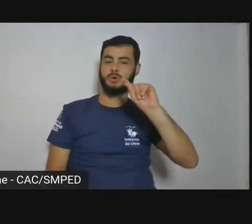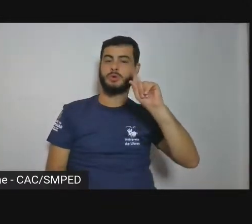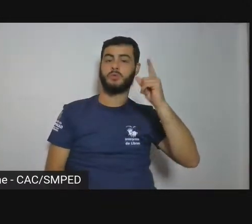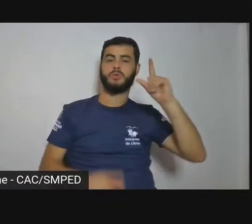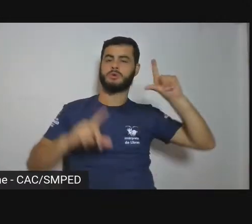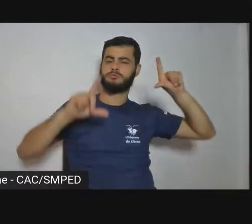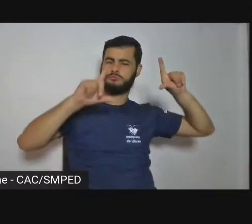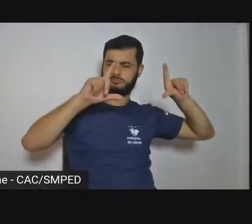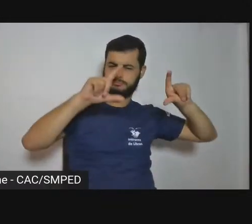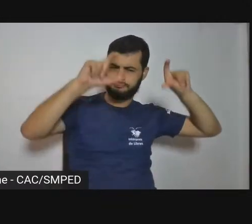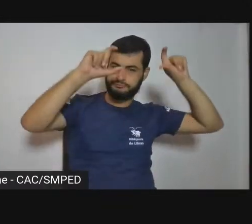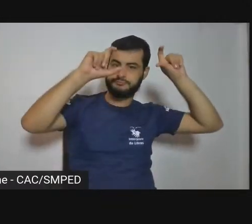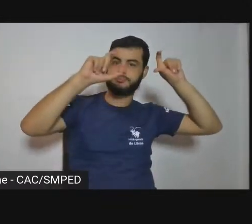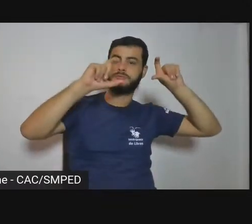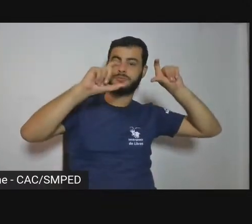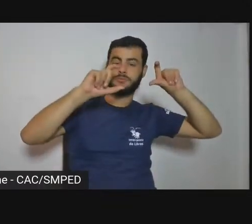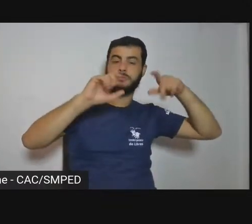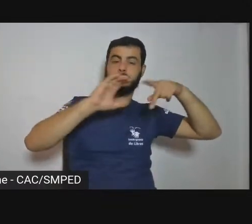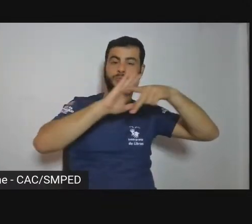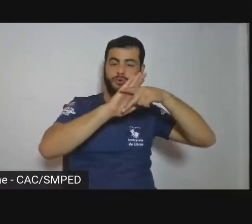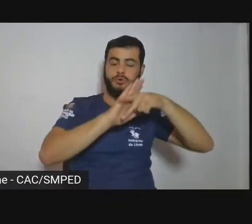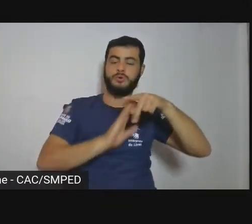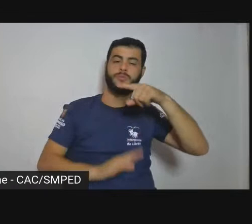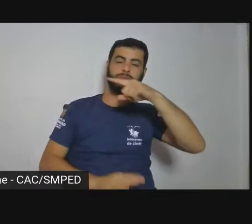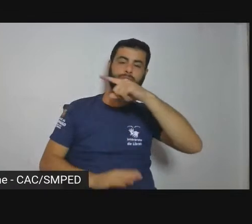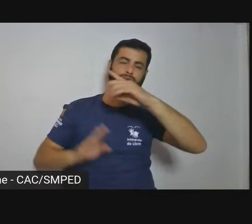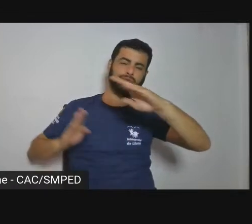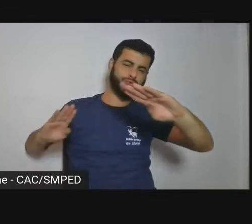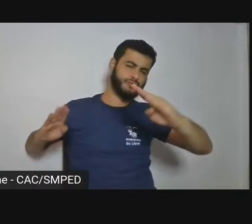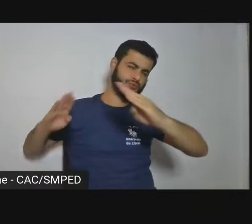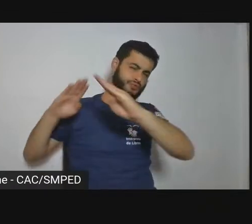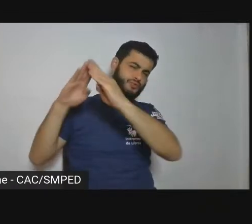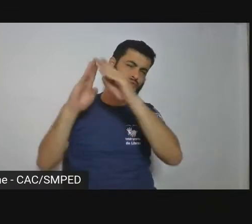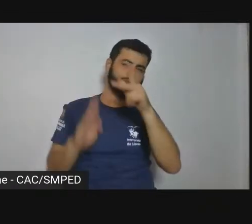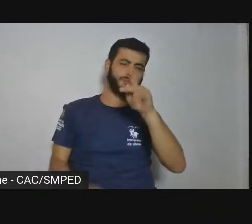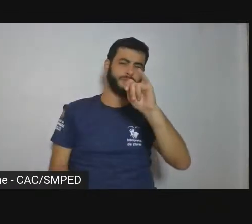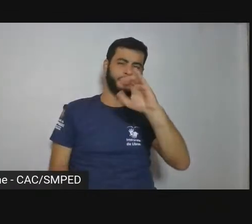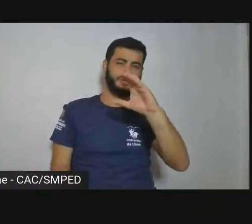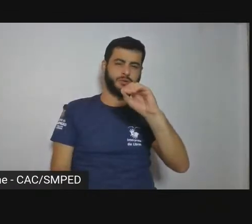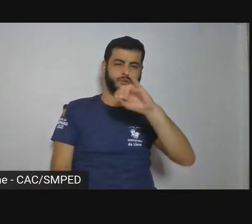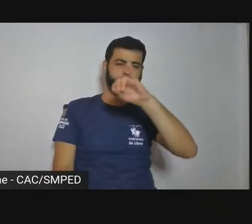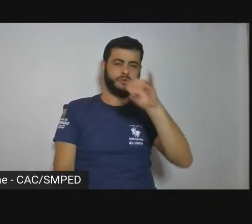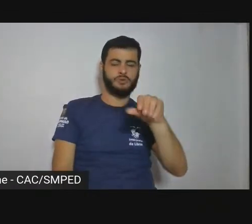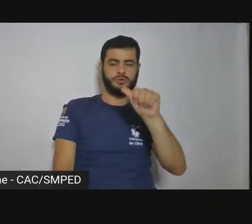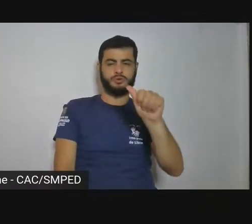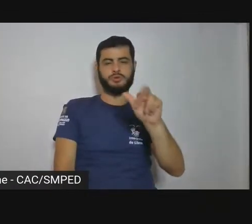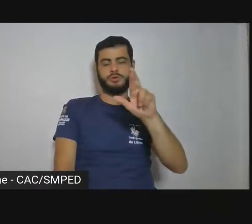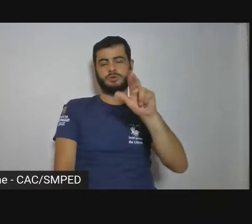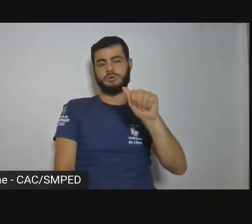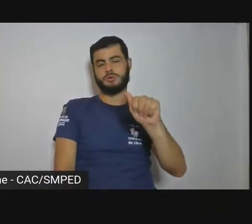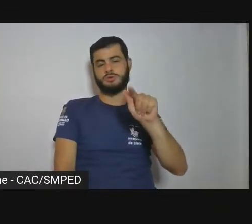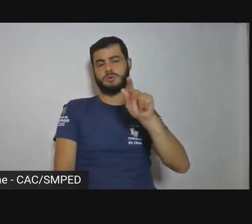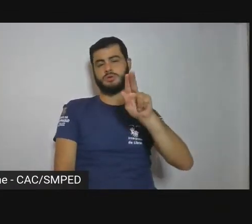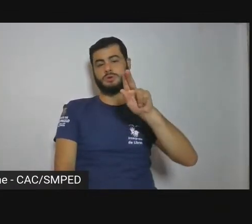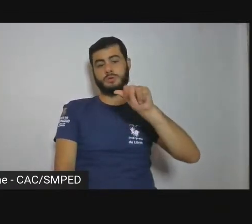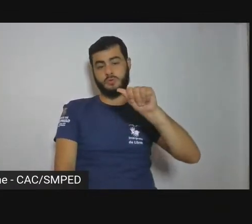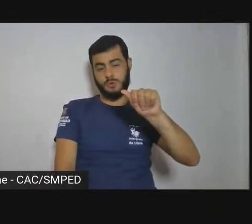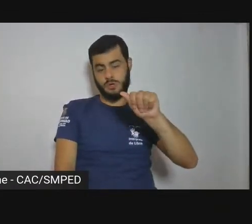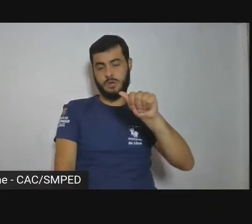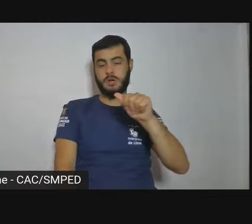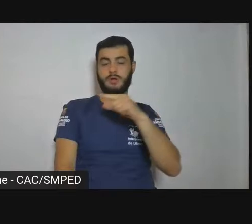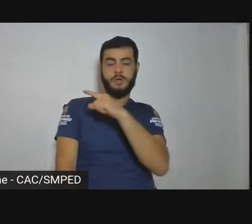Jaraguá sejam, por um lado, como possíveis, como